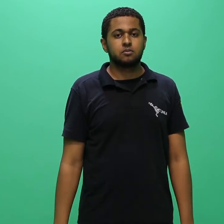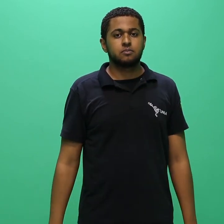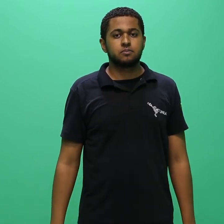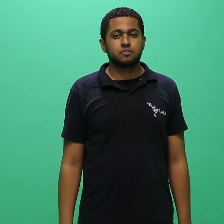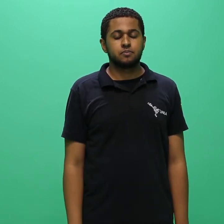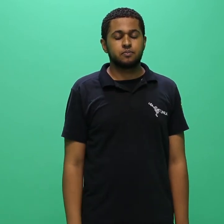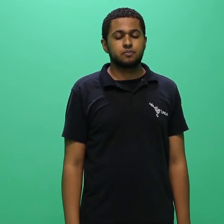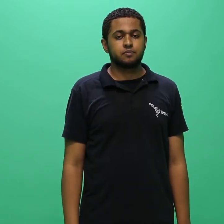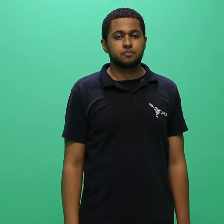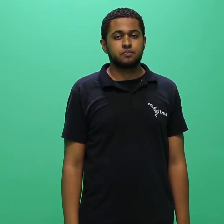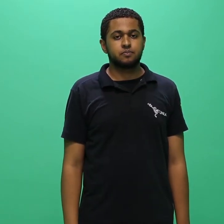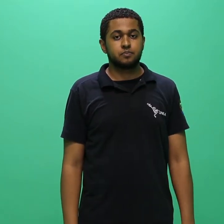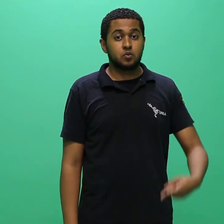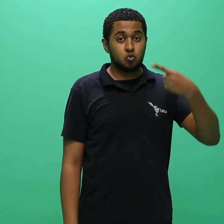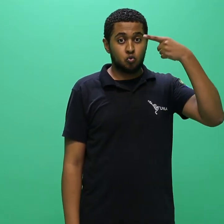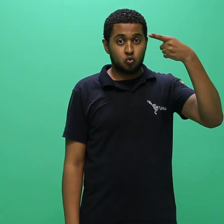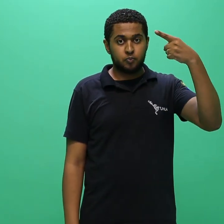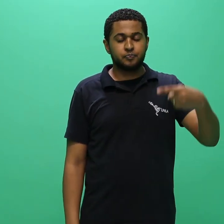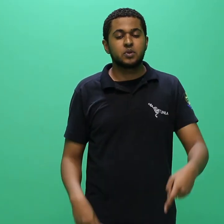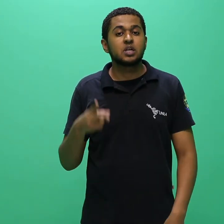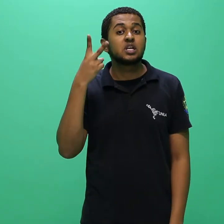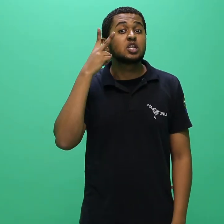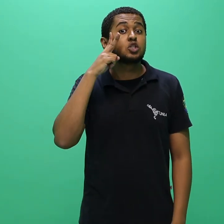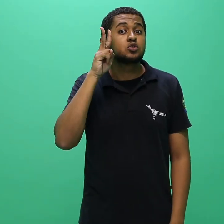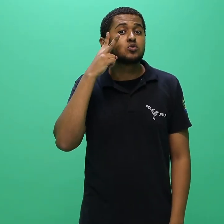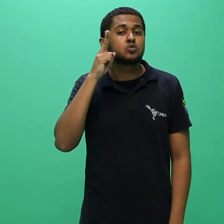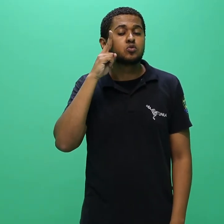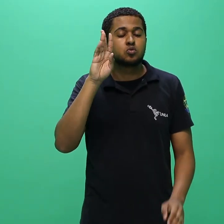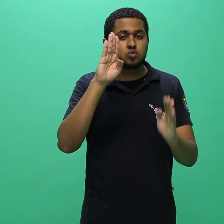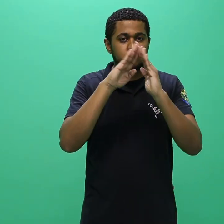No ato da